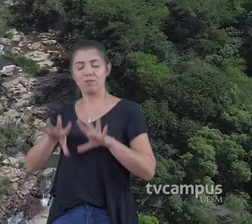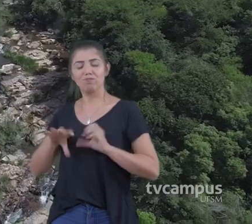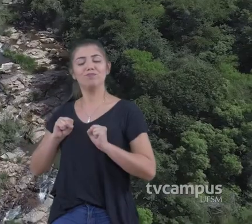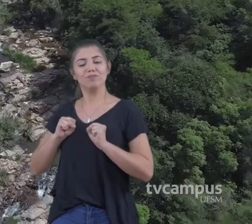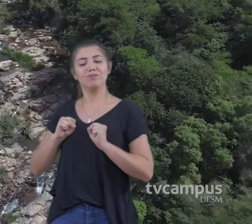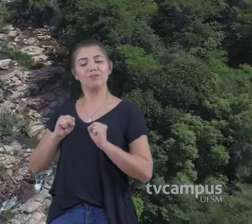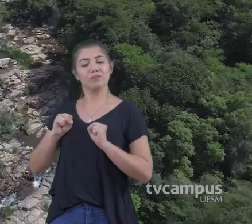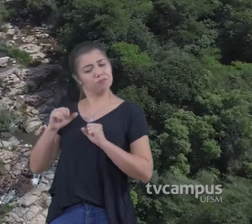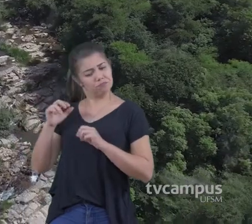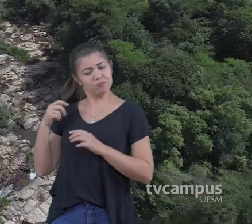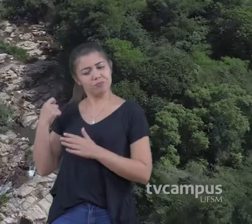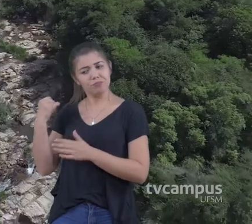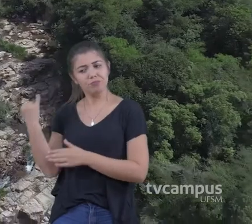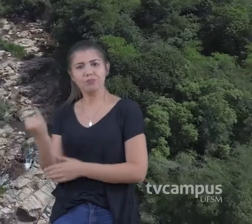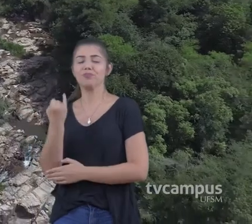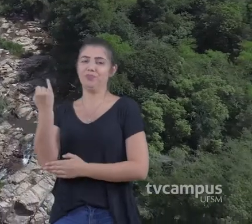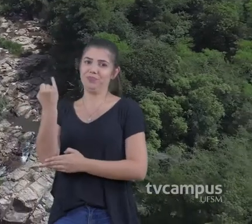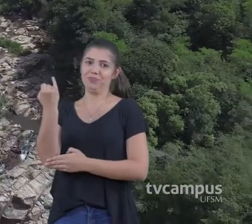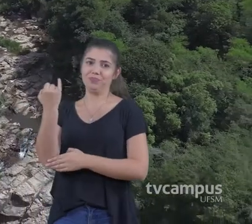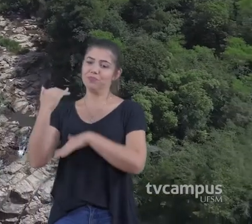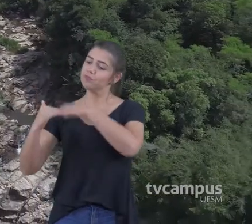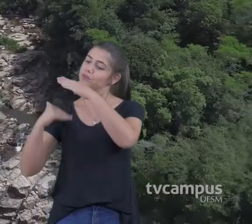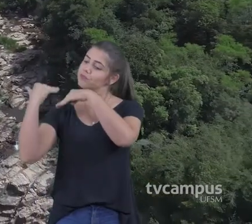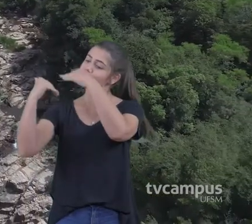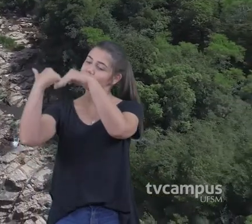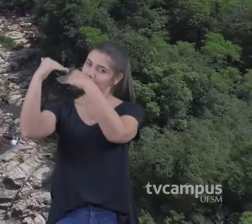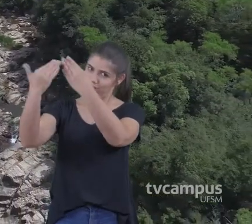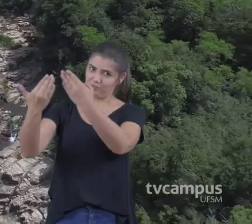Mais a população Vai ter capacidade De se desenvolver A partir desse olhar